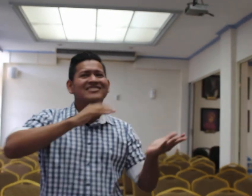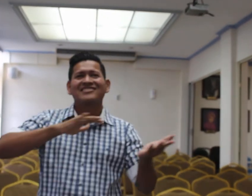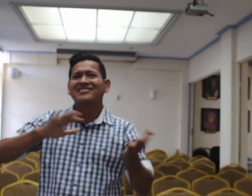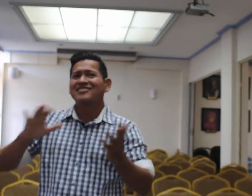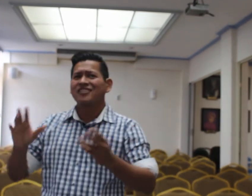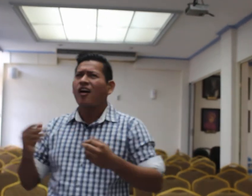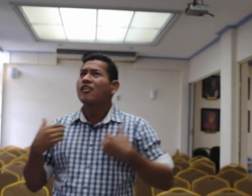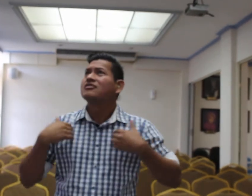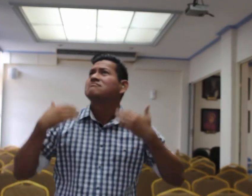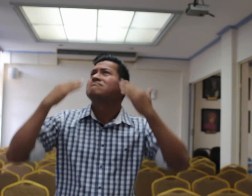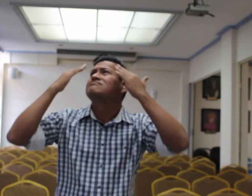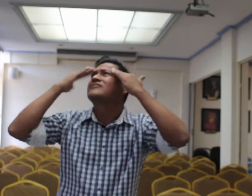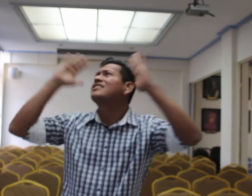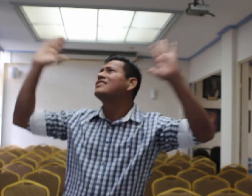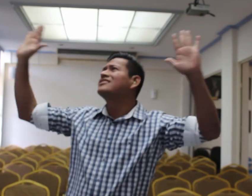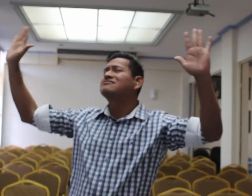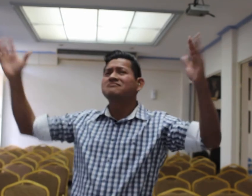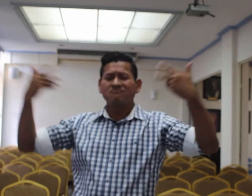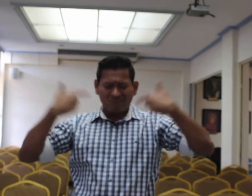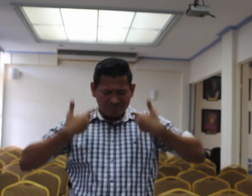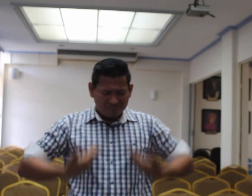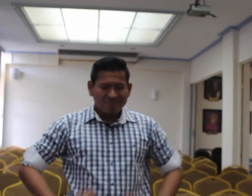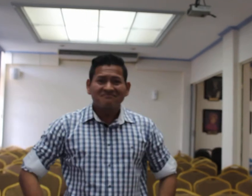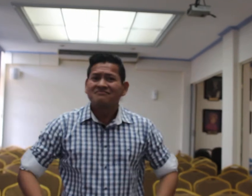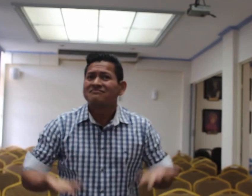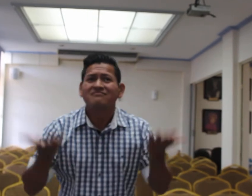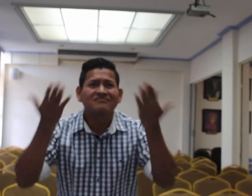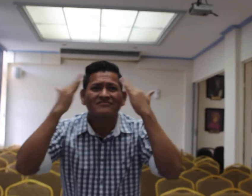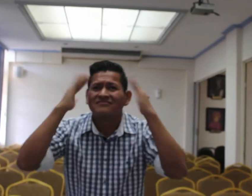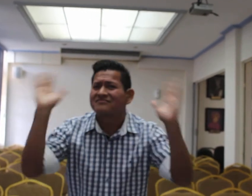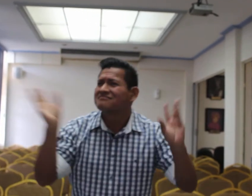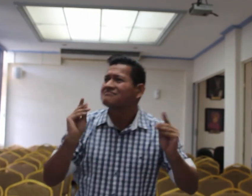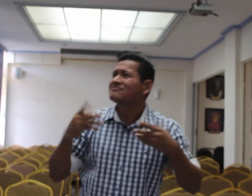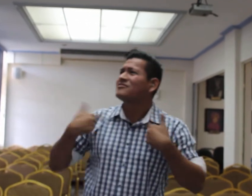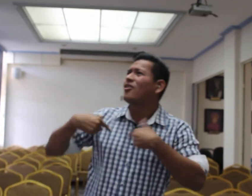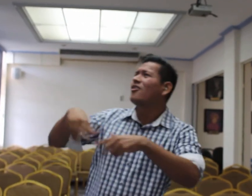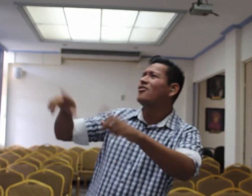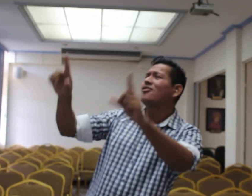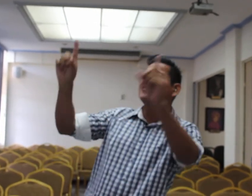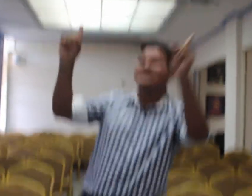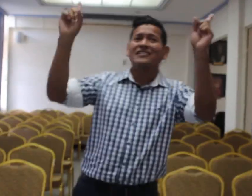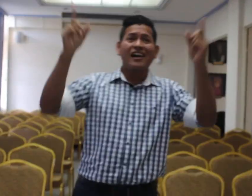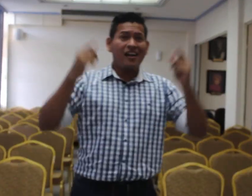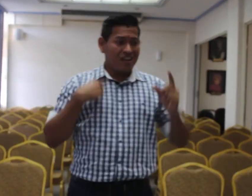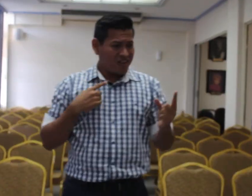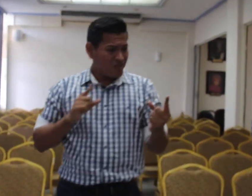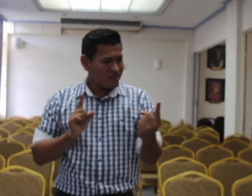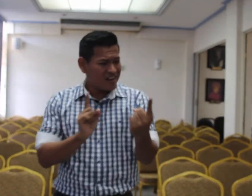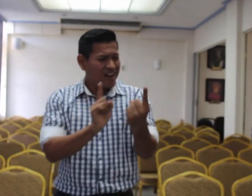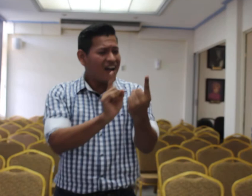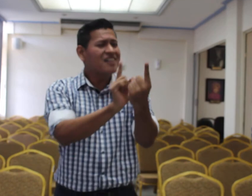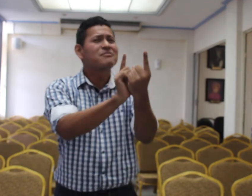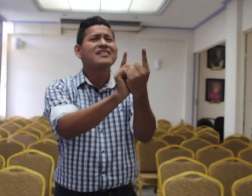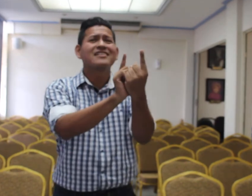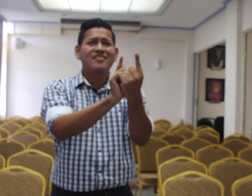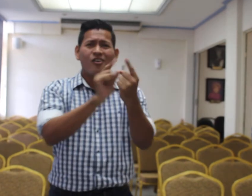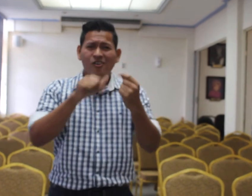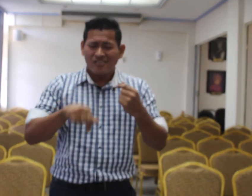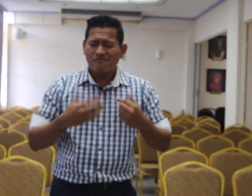Hoy no sé quién soy, ni sé a dónde voy a encontrarme. Hoy es mi